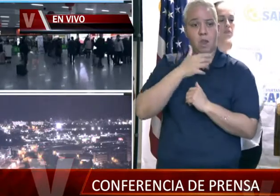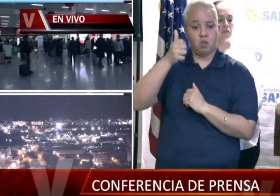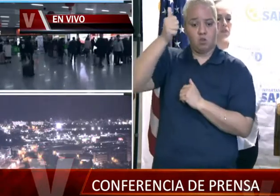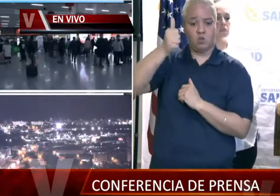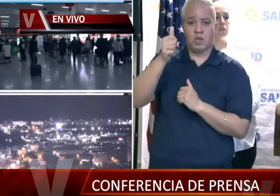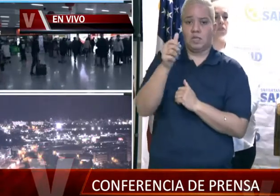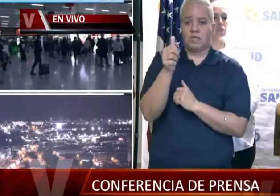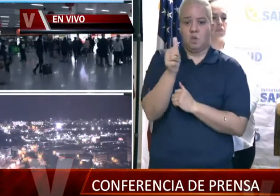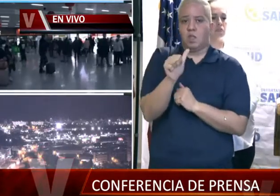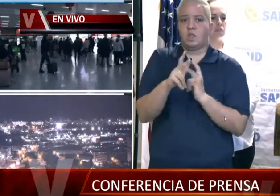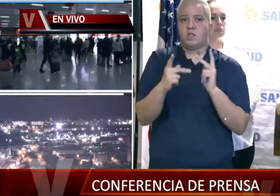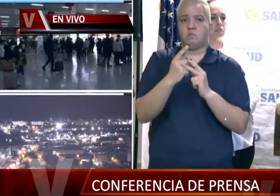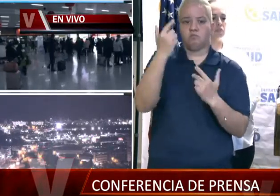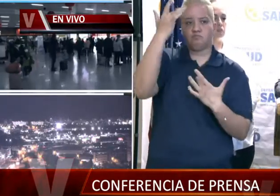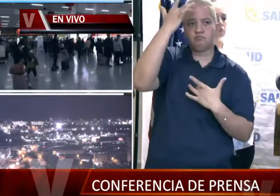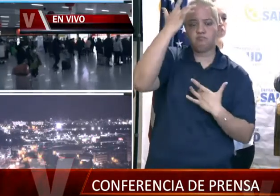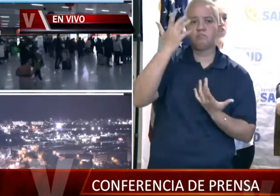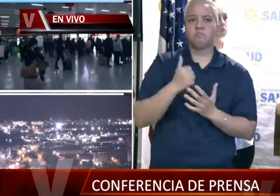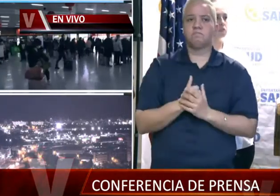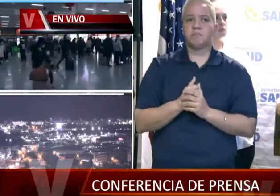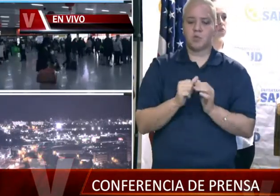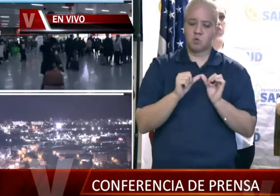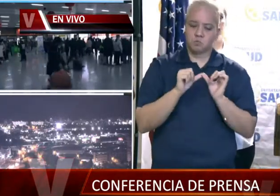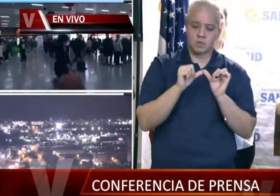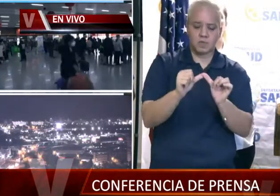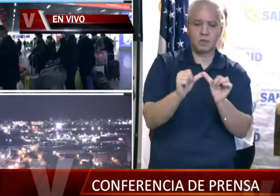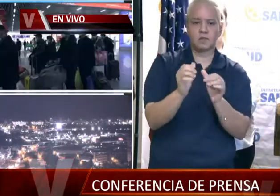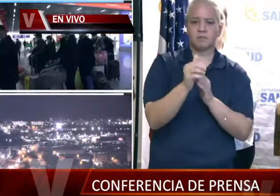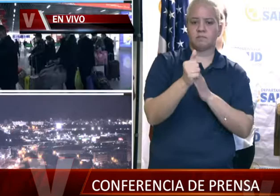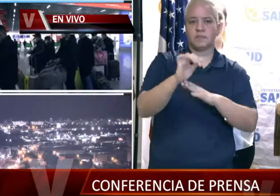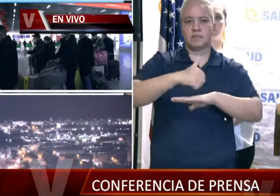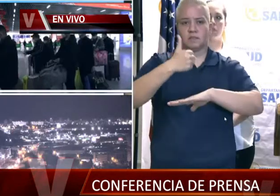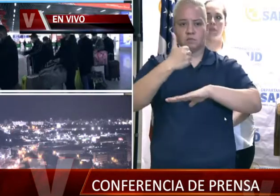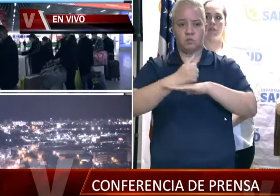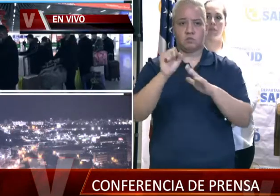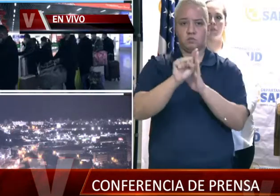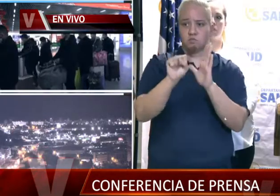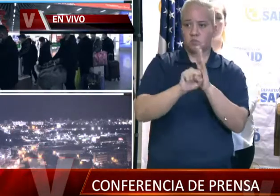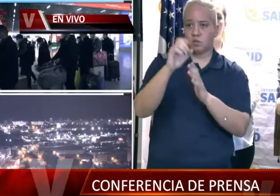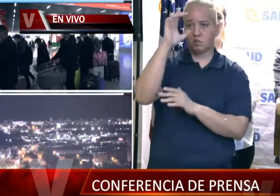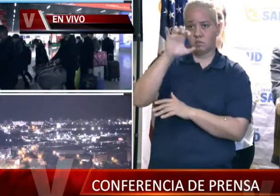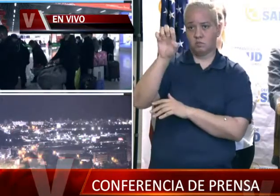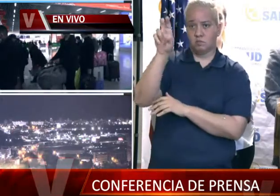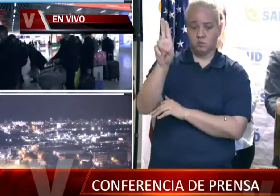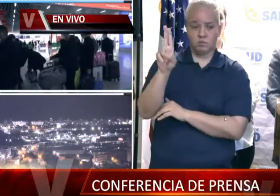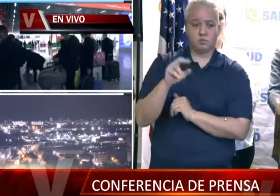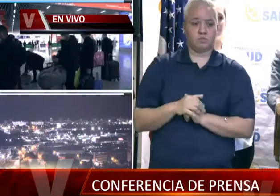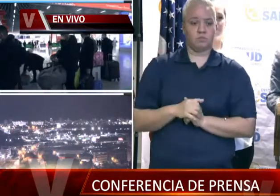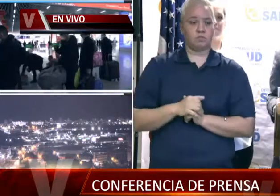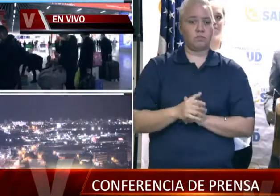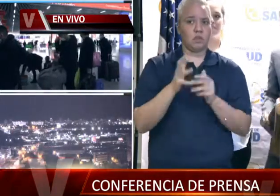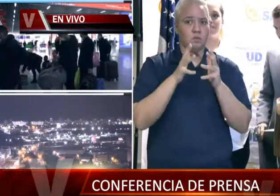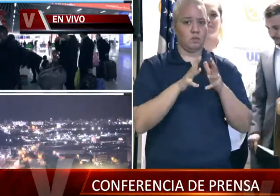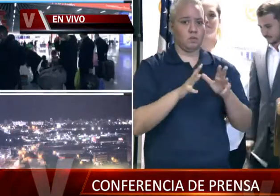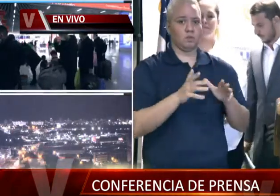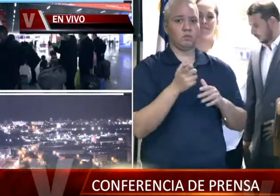tienen algún tipo de afección. Así que la posición es seguir las mismas guidelines que establece el Departamento de Estado de los Estados Unidos. Culminamos con Metro.